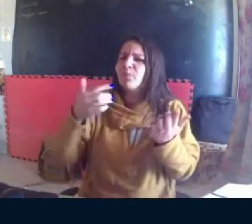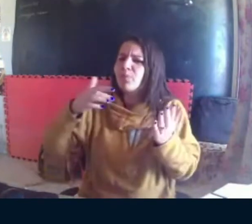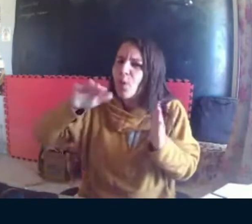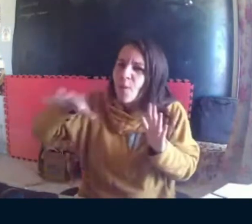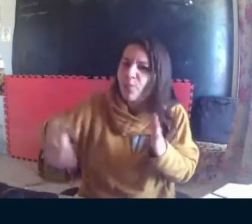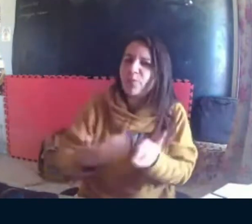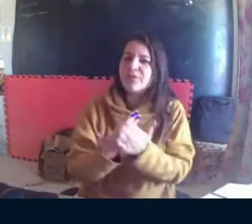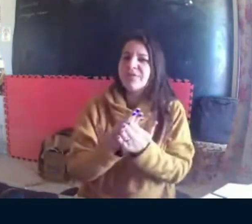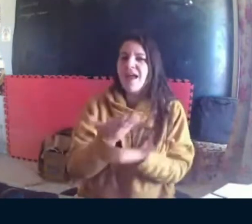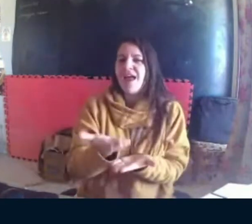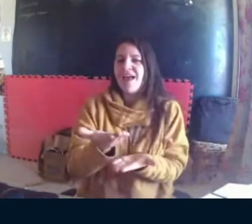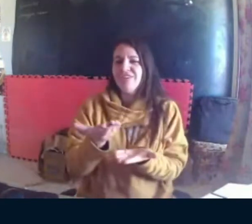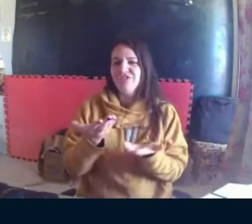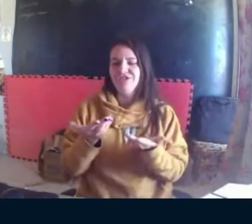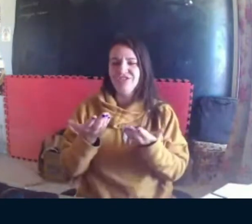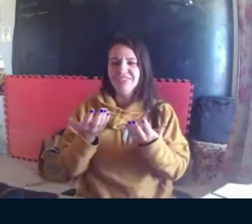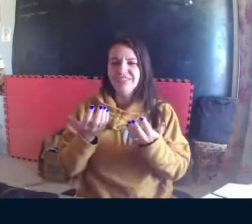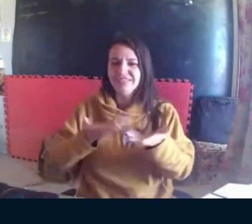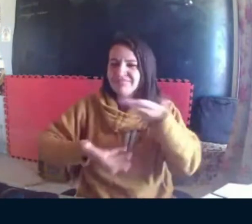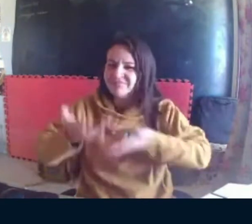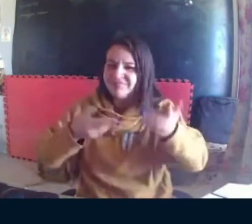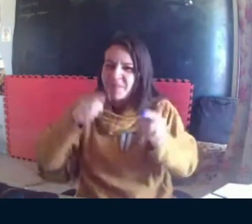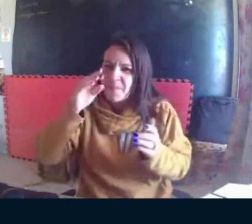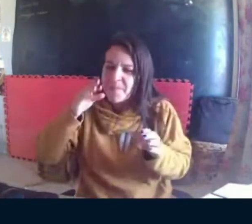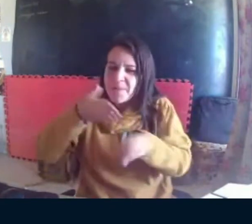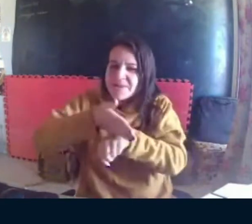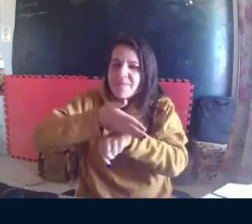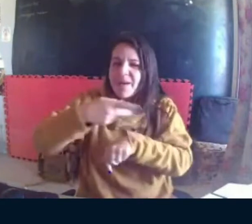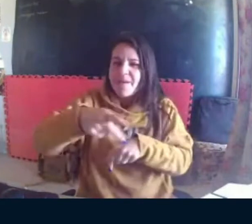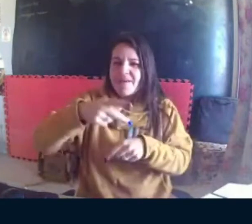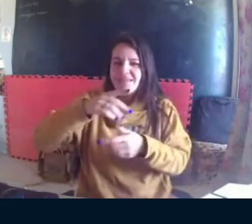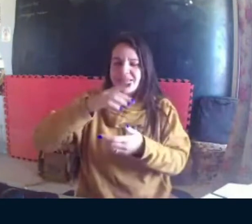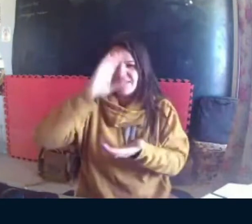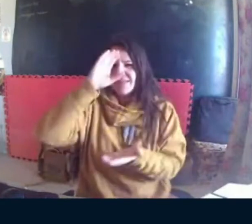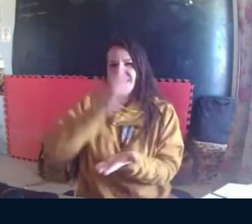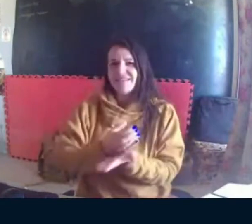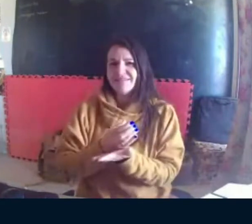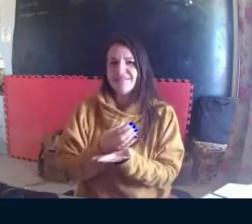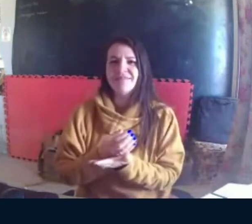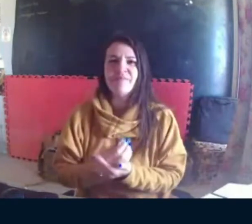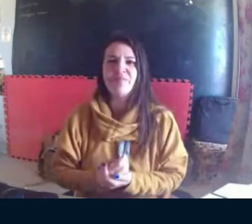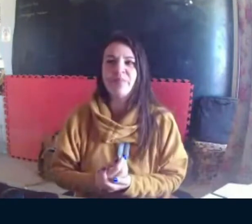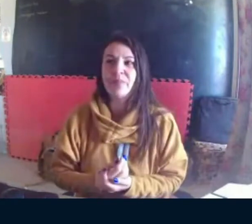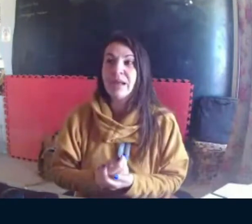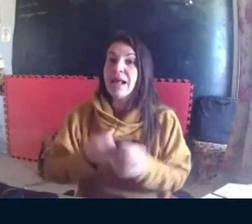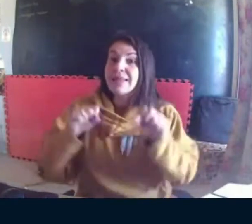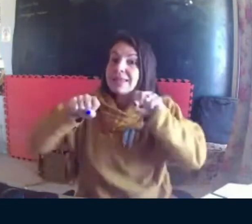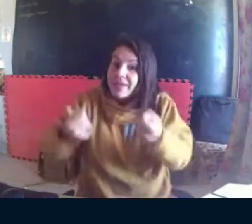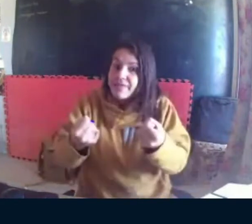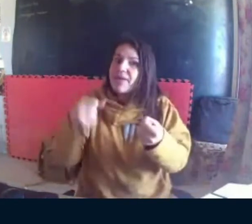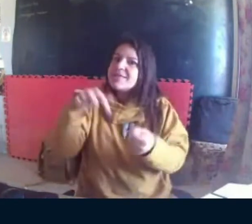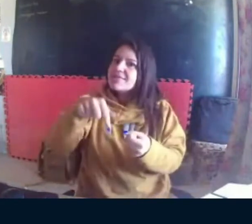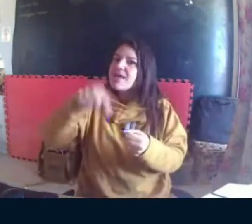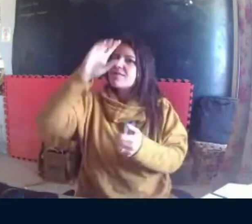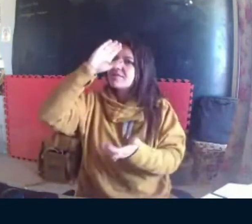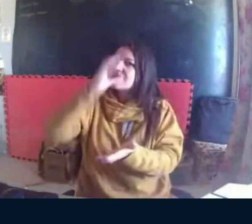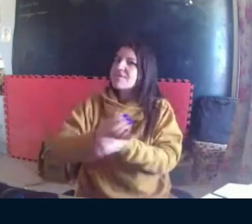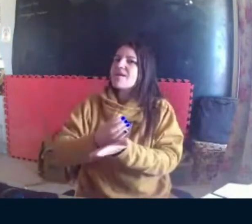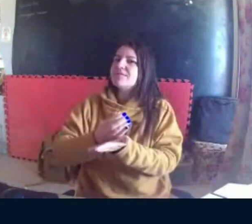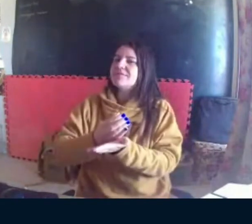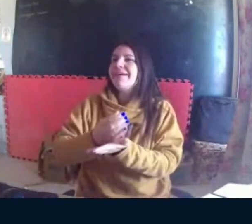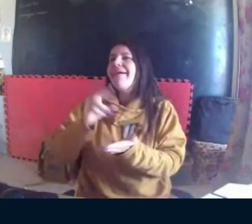Eu quero agradecer muito por toda essa contribuição que você fez aos meus conhecimentos, da sua tese